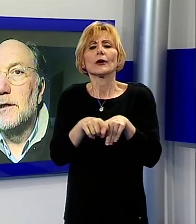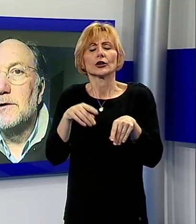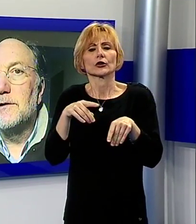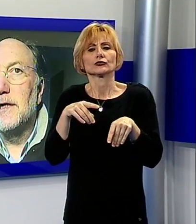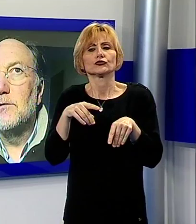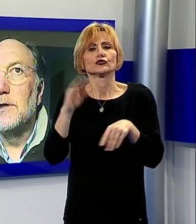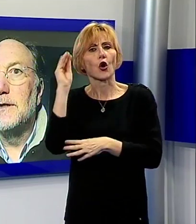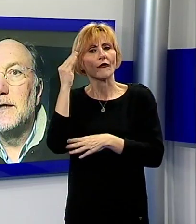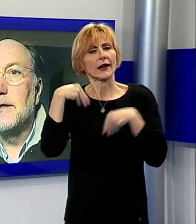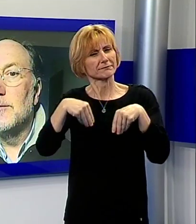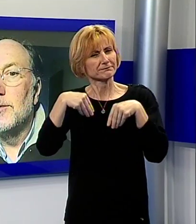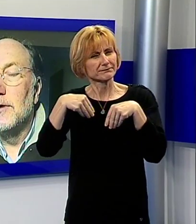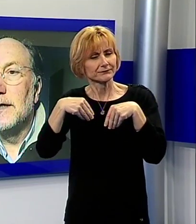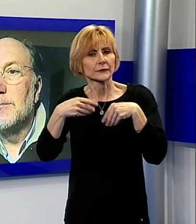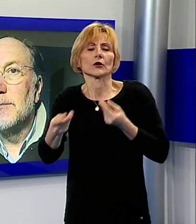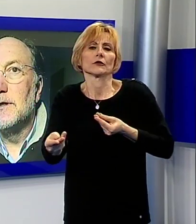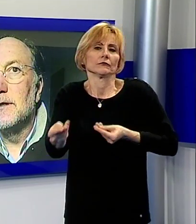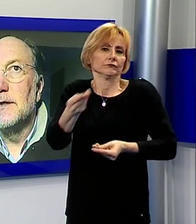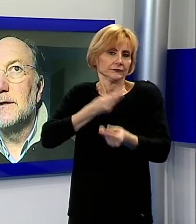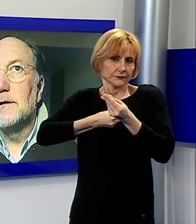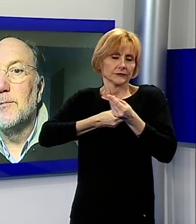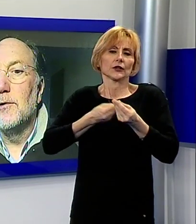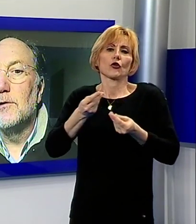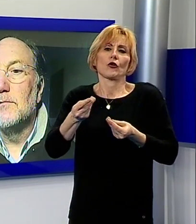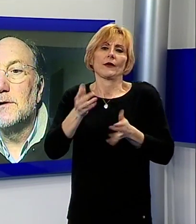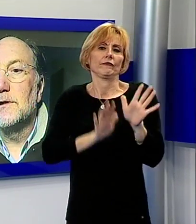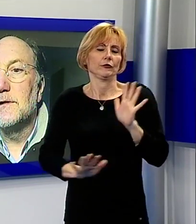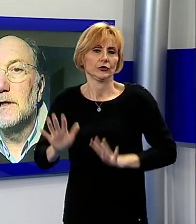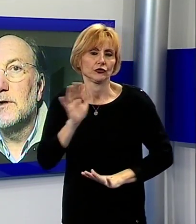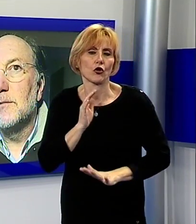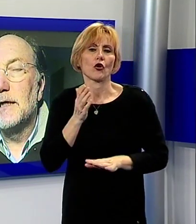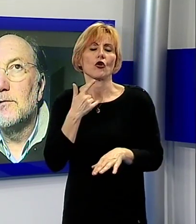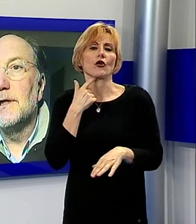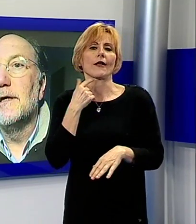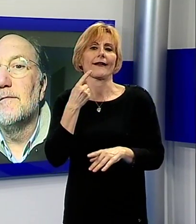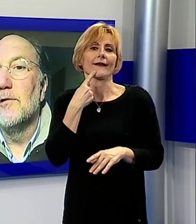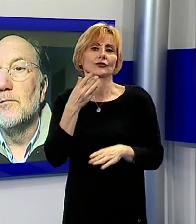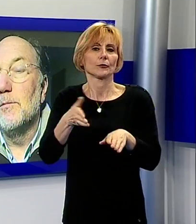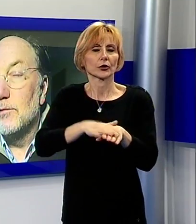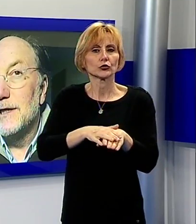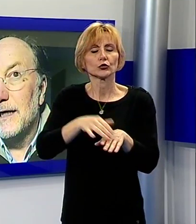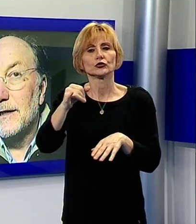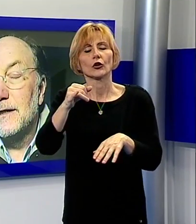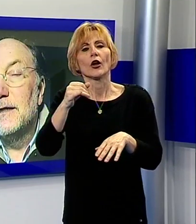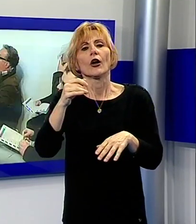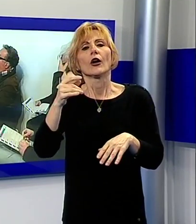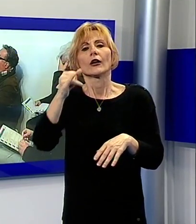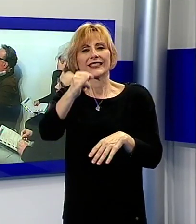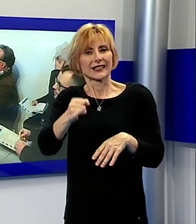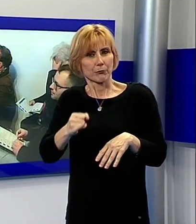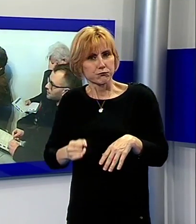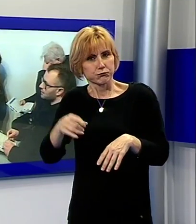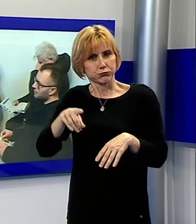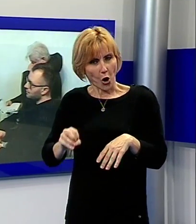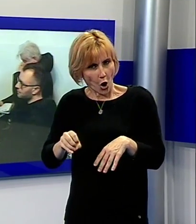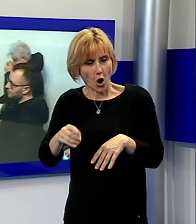che c'è stato nel Delta del Po, l'area MAB del Delta del Po, dove si è celebrato il forum mondiale dei